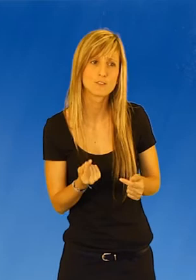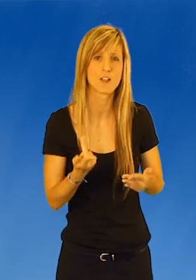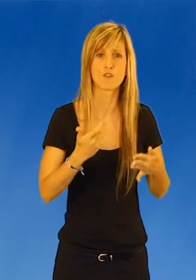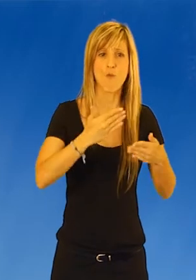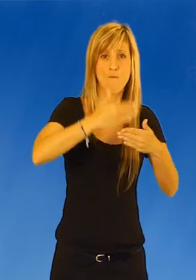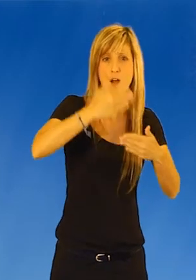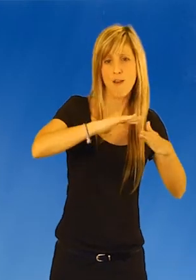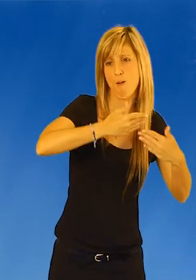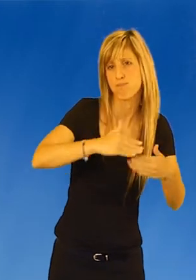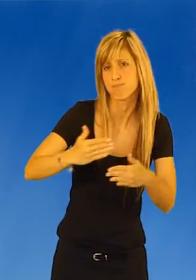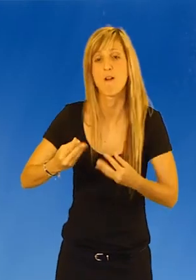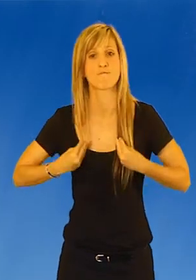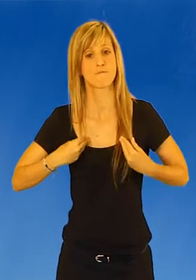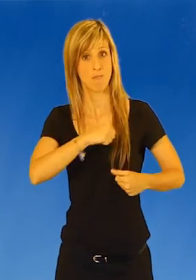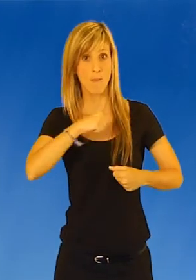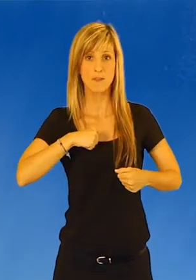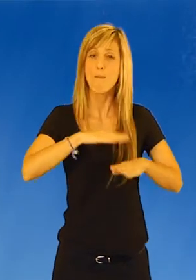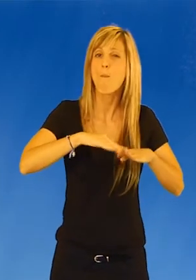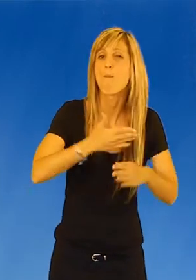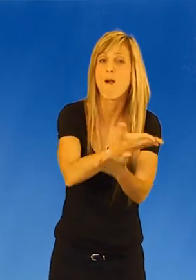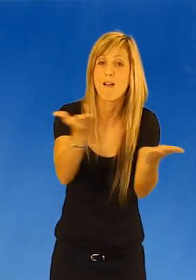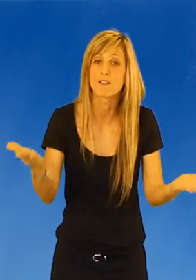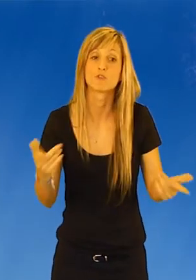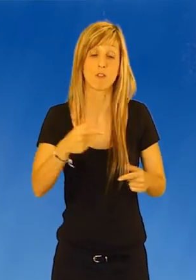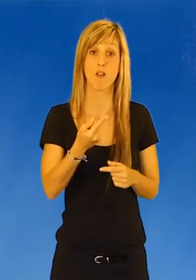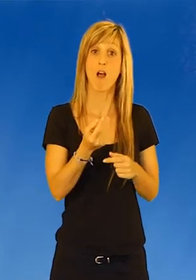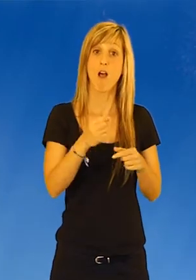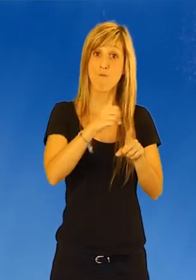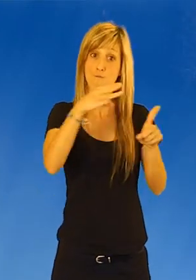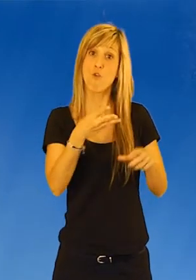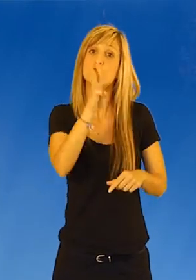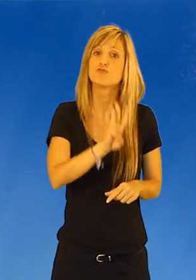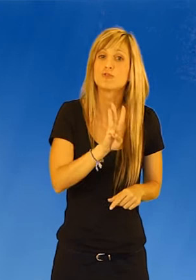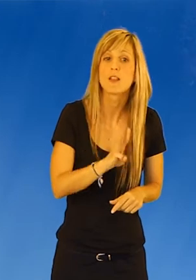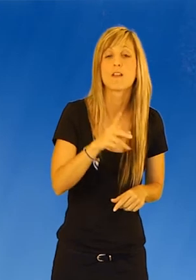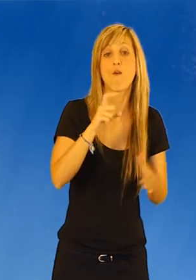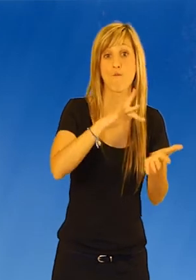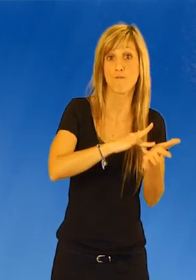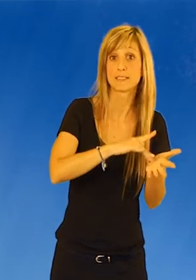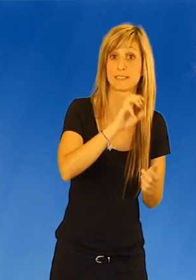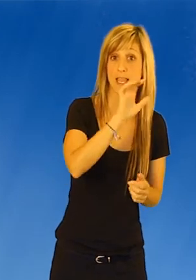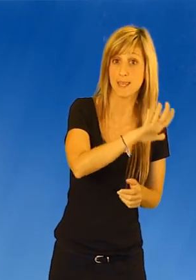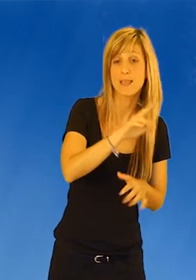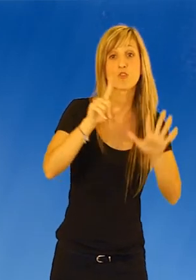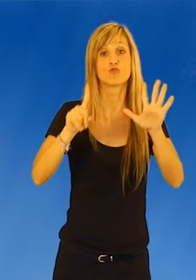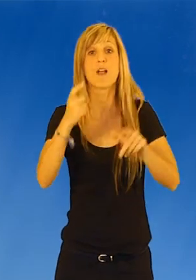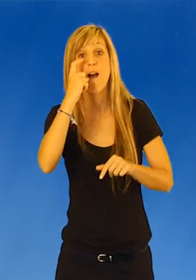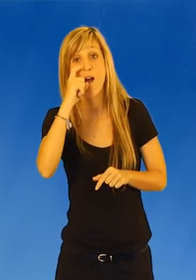para todos y la vida independiente. La tercera edición de esta iniciativa, que tendrá lugar los días 5 y 6 de junio